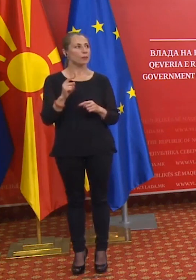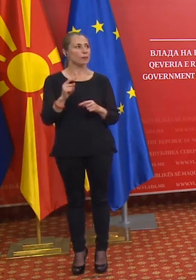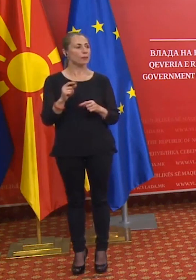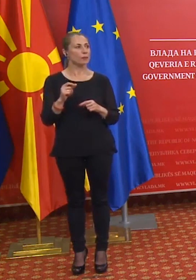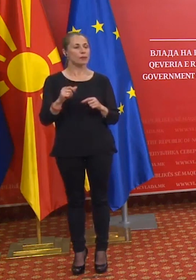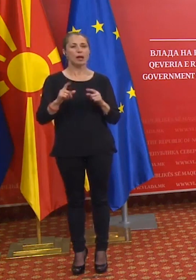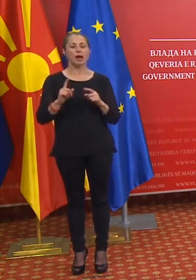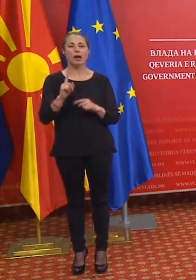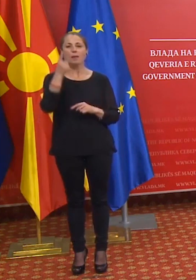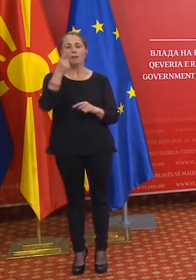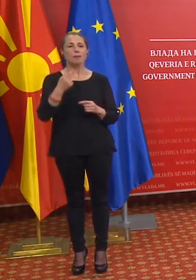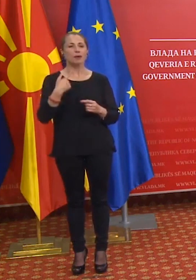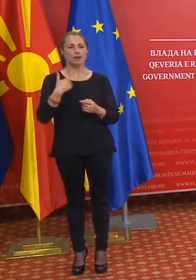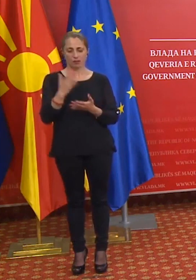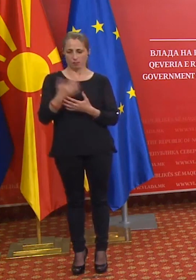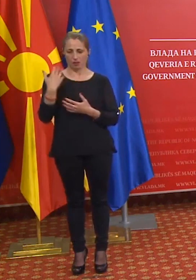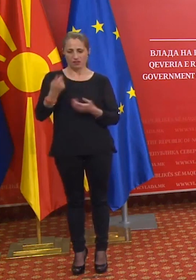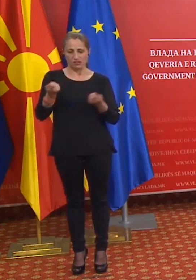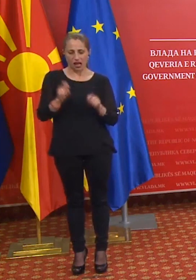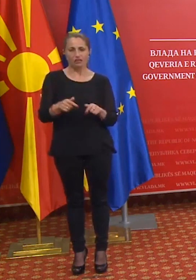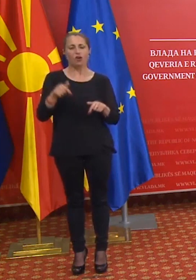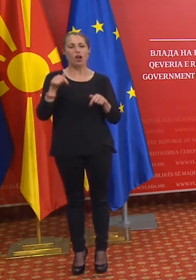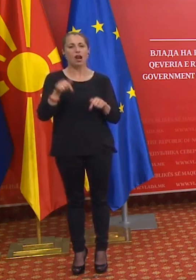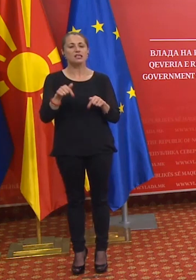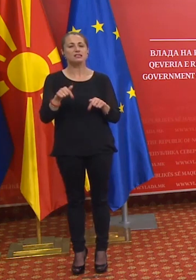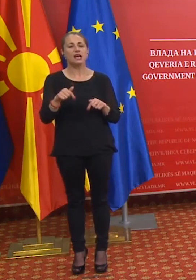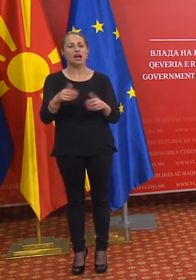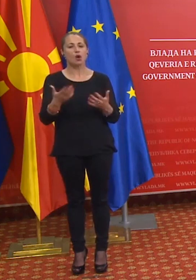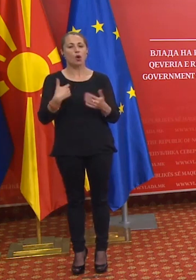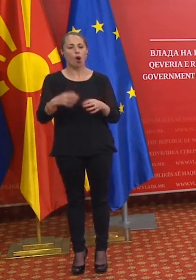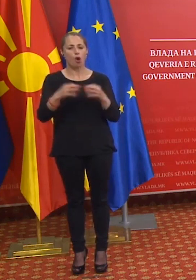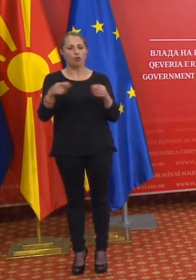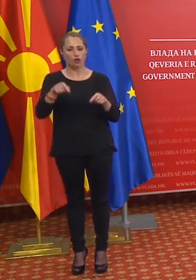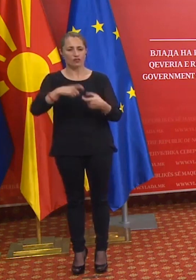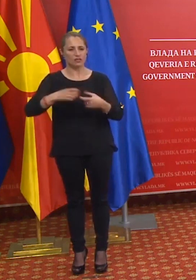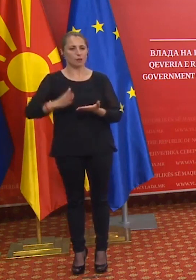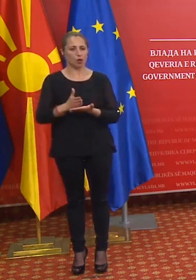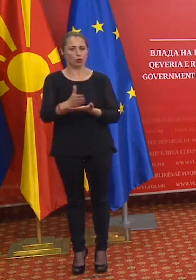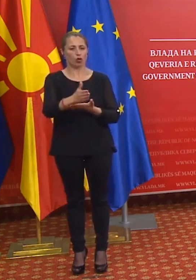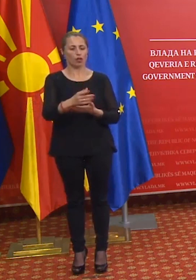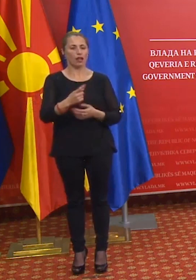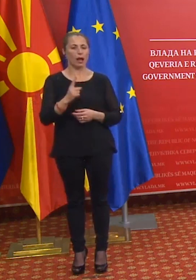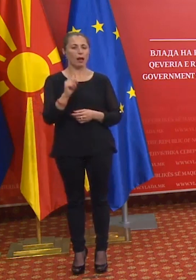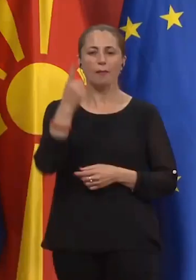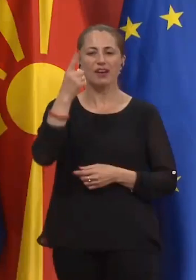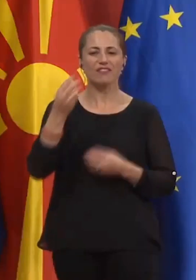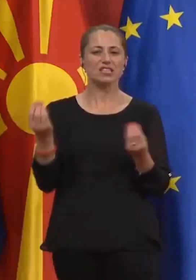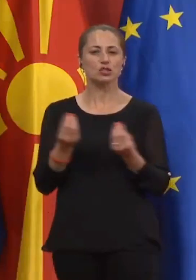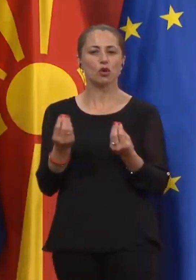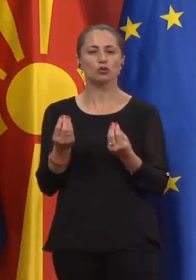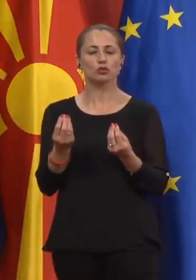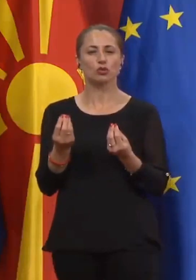читаме дека сме на немеред на Комисијата за разни болести во смисла на протоколите? Први, заради тоа што